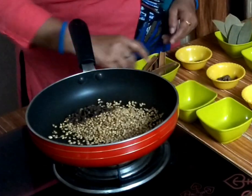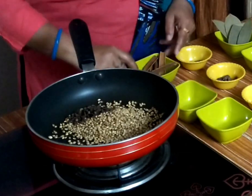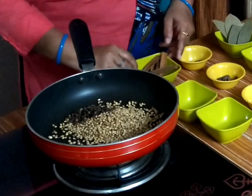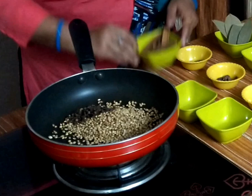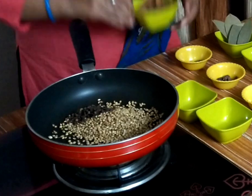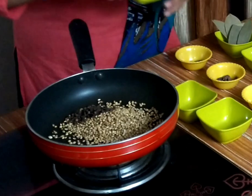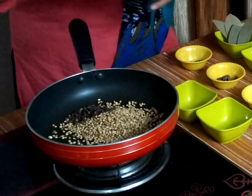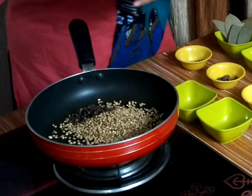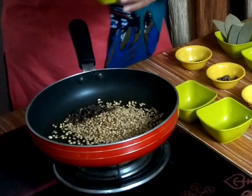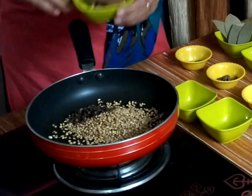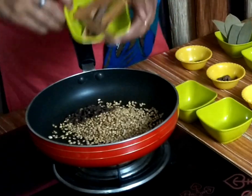दाल चीनी,